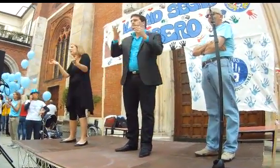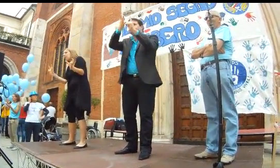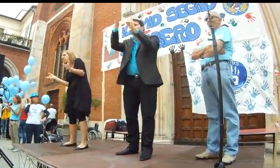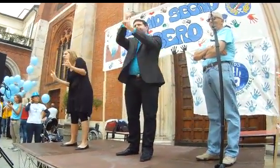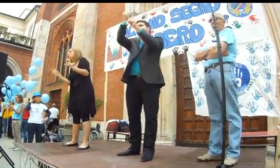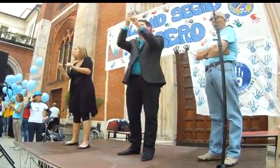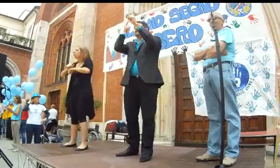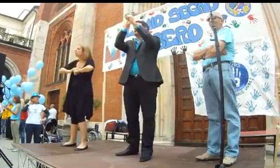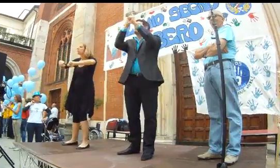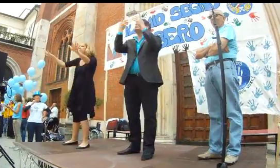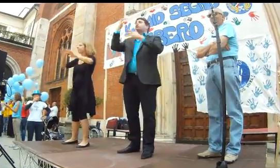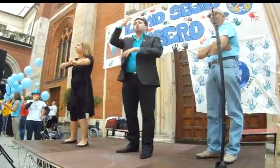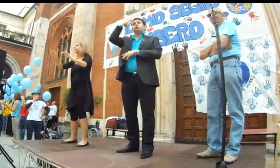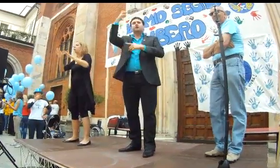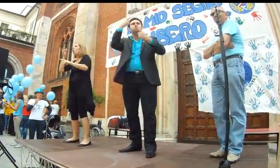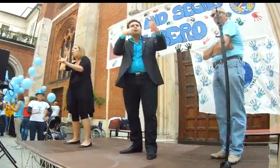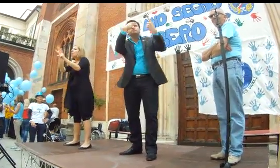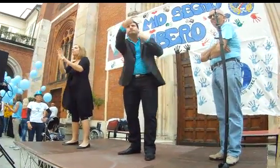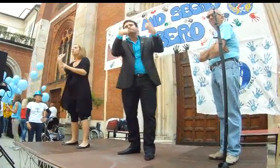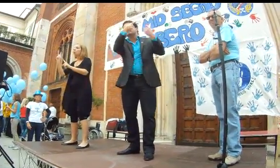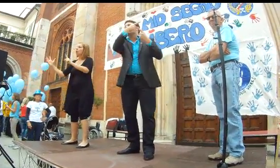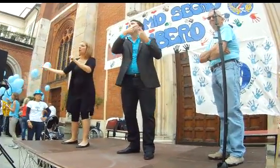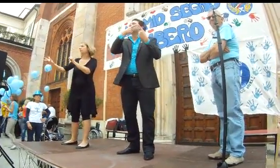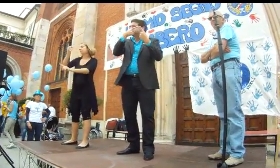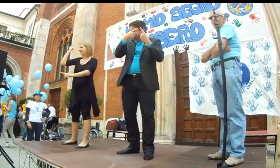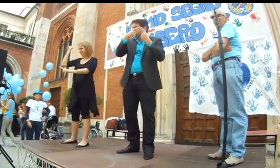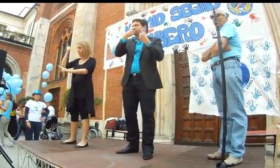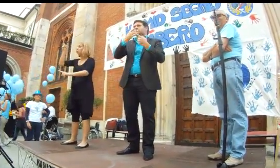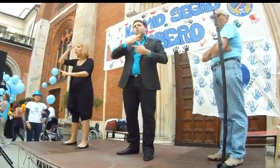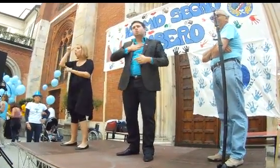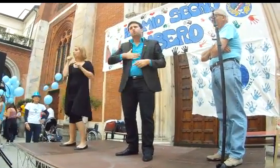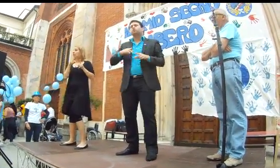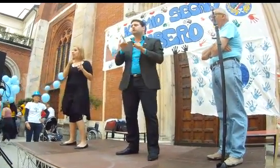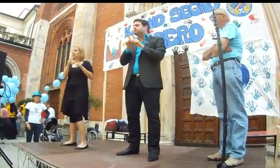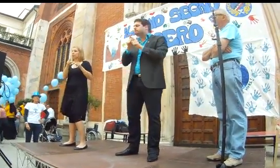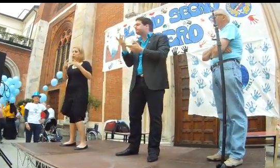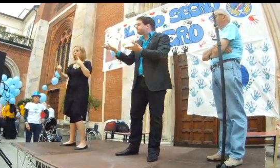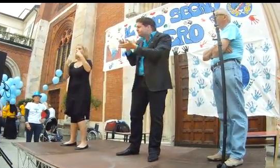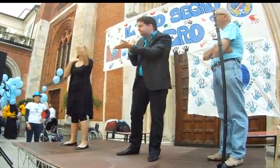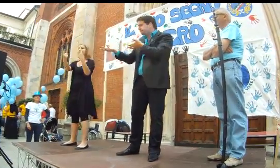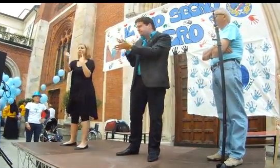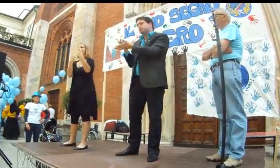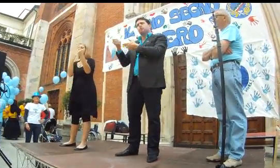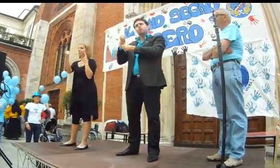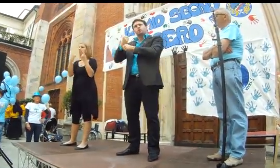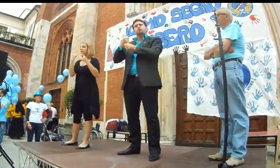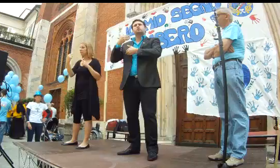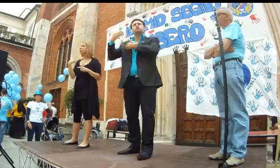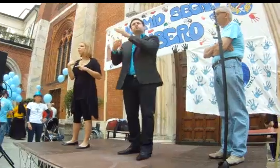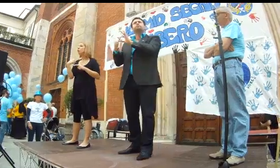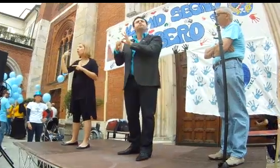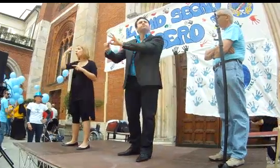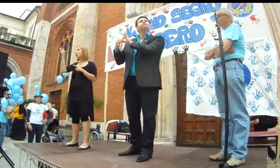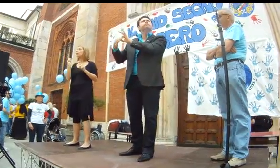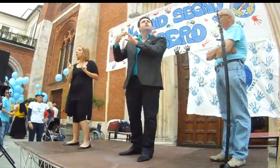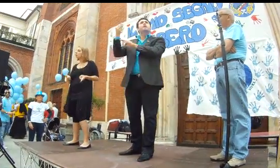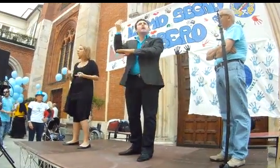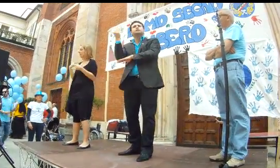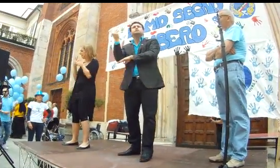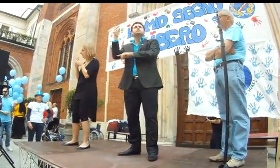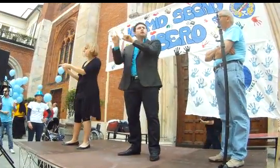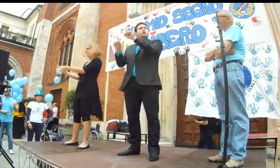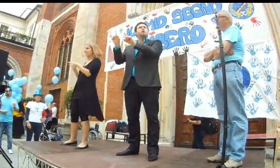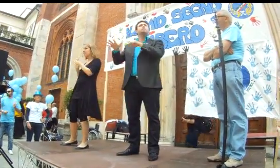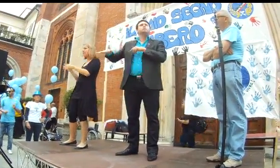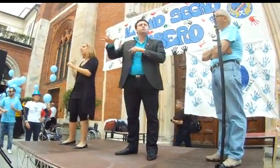dagli udenti Dobbiamo essere visibili sia dalla stampa che dalla televisione, gli obiettivi sono quelli di conquistare i nostri obiettivi Dobbiamo